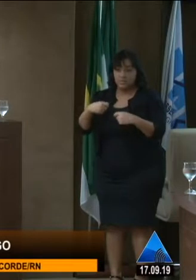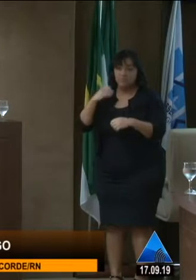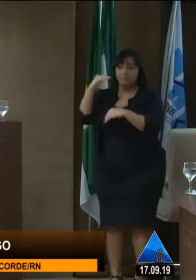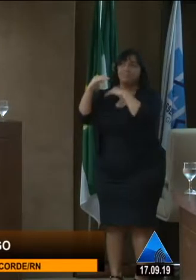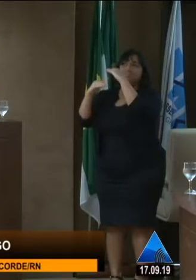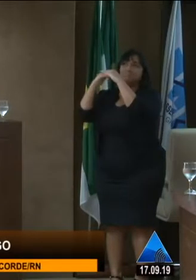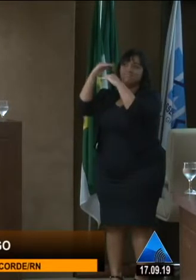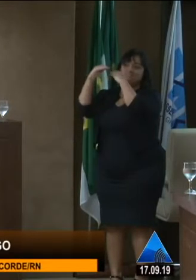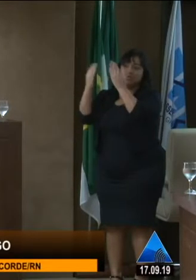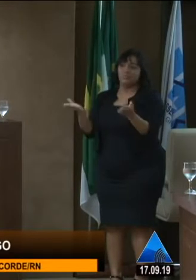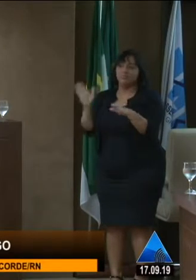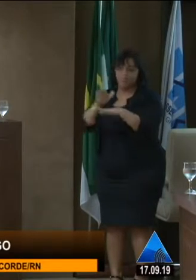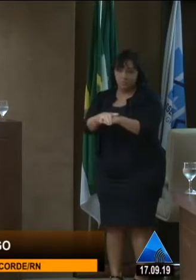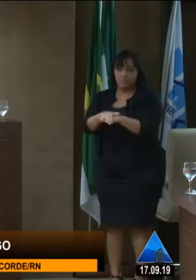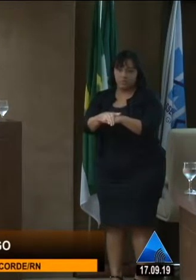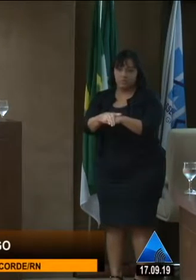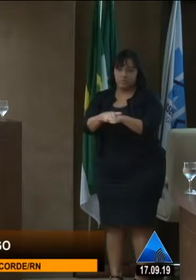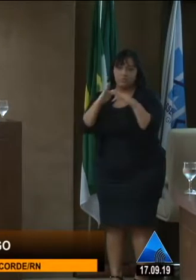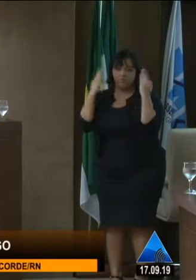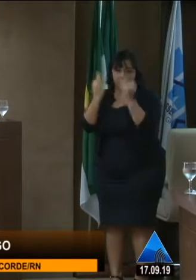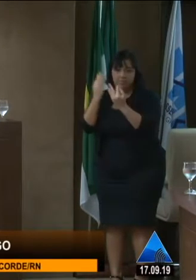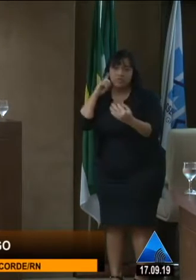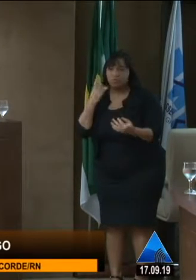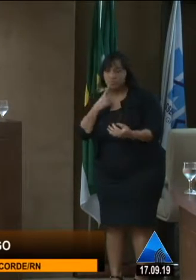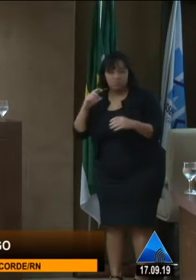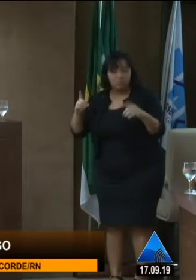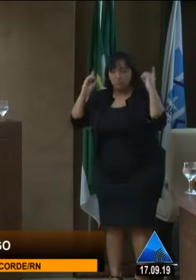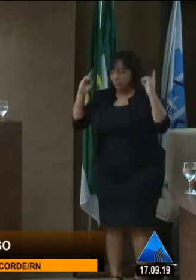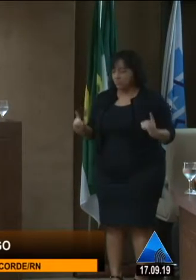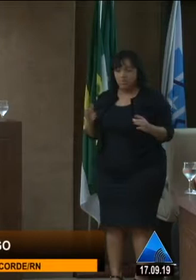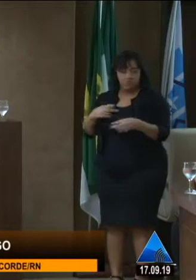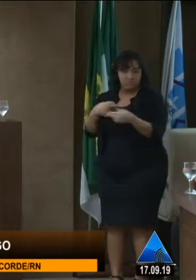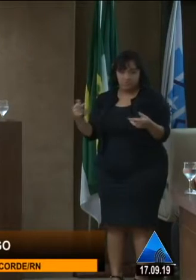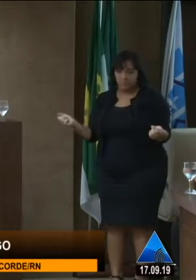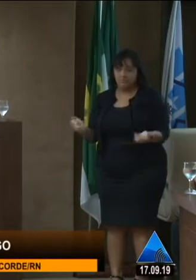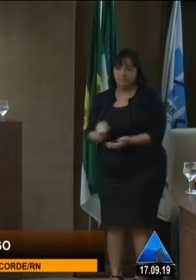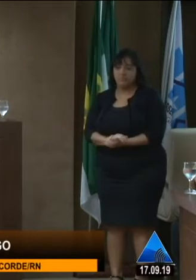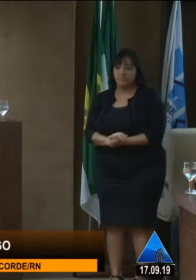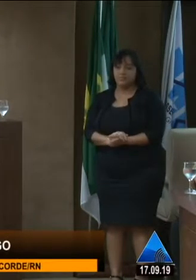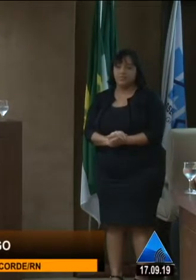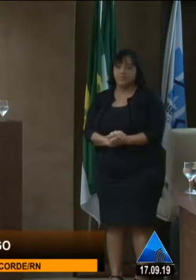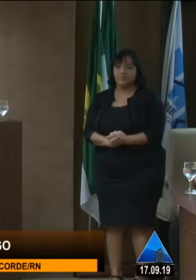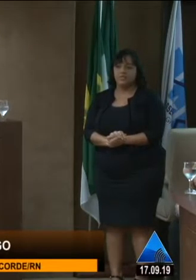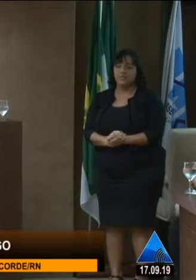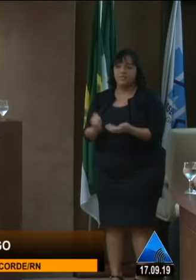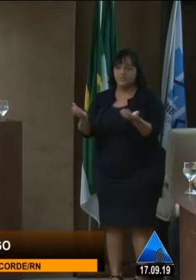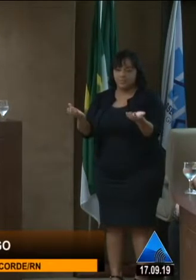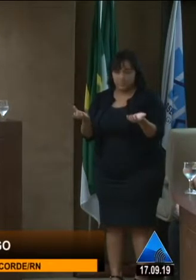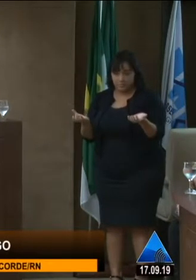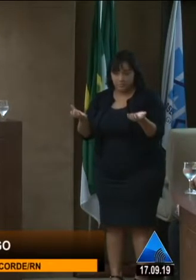as pessoas tenham esse acesso. Então, o deputado depois vai revelar o segredo dele e saudar a